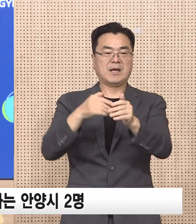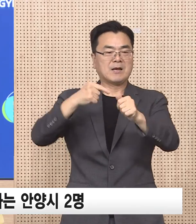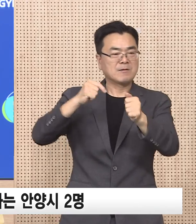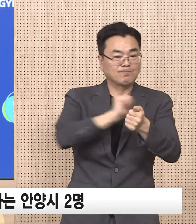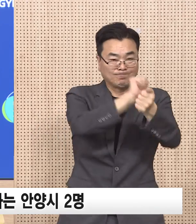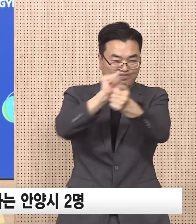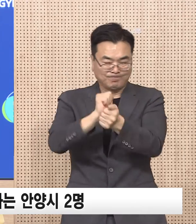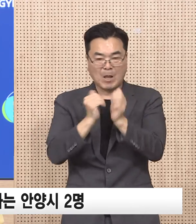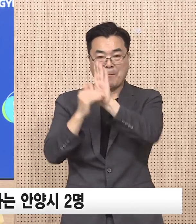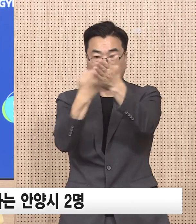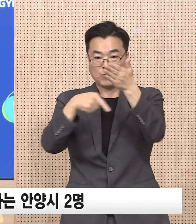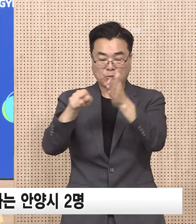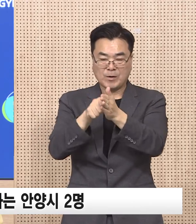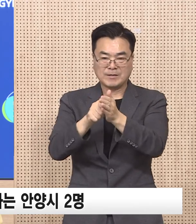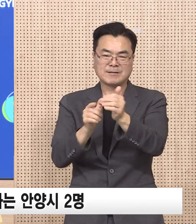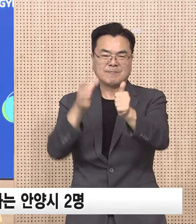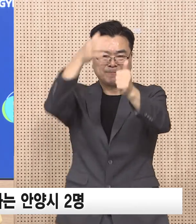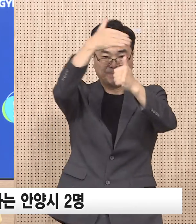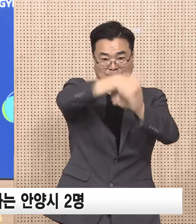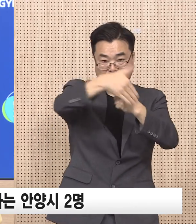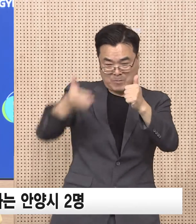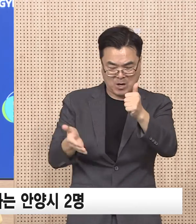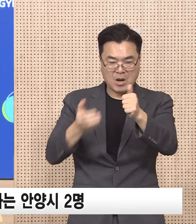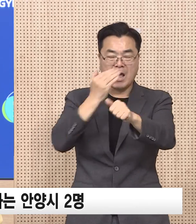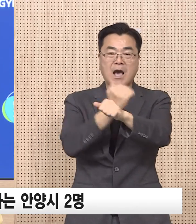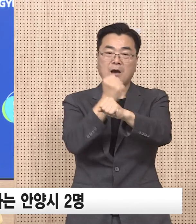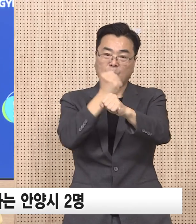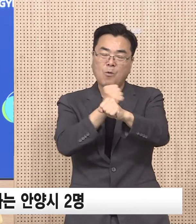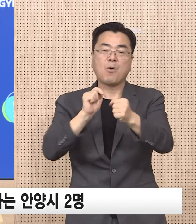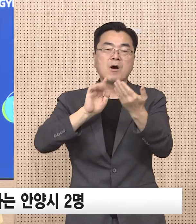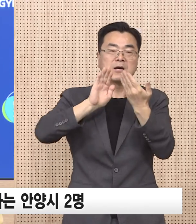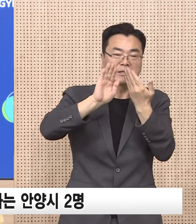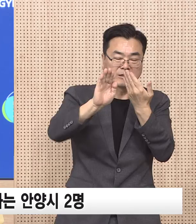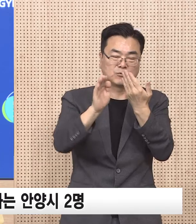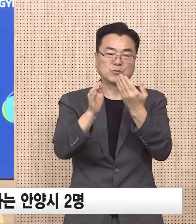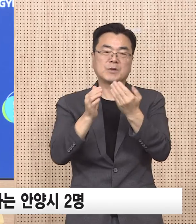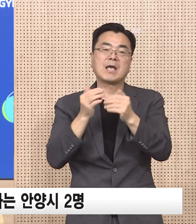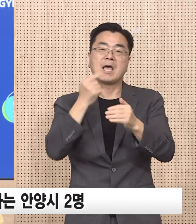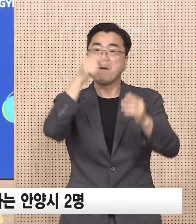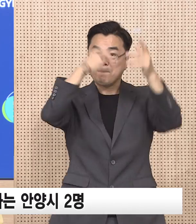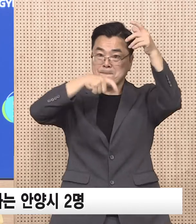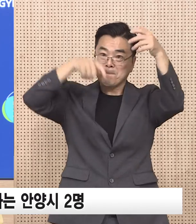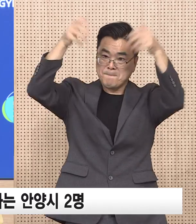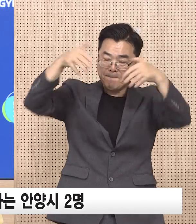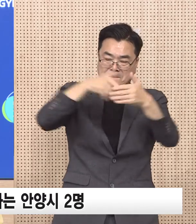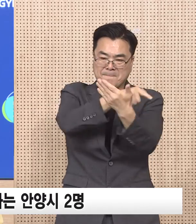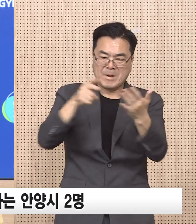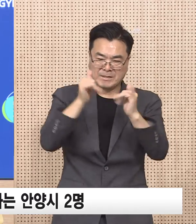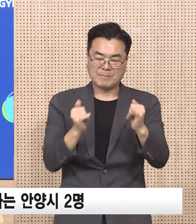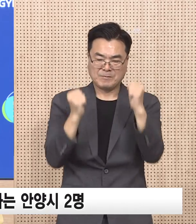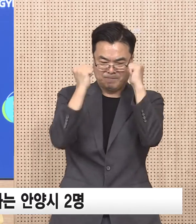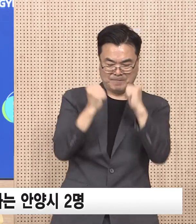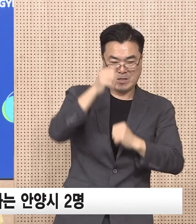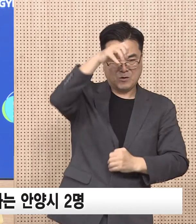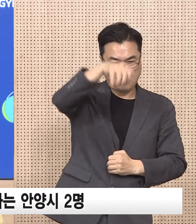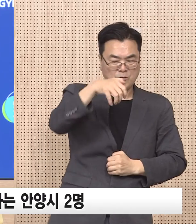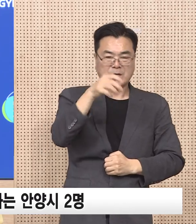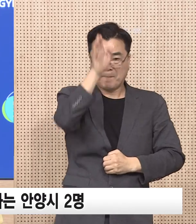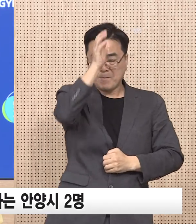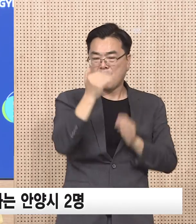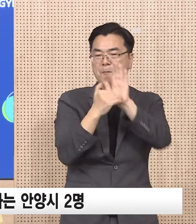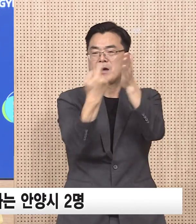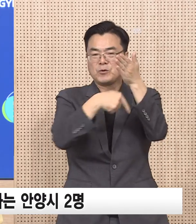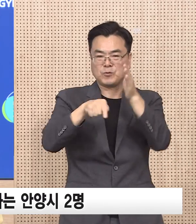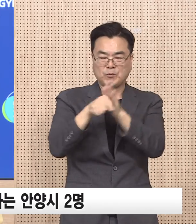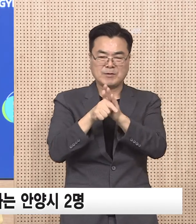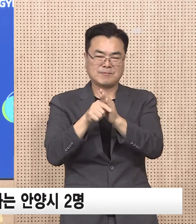및 친인척 자택에서 격리 중에 있습니다. 이재민 임시주거시설에 대해서 1일 2회 이상 방역소독 및 자가검사 키트를